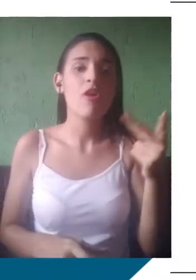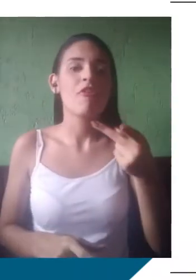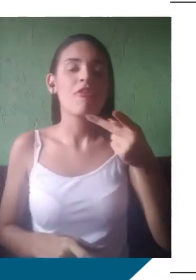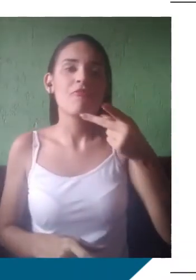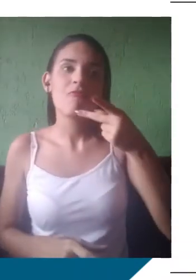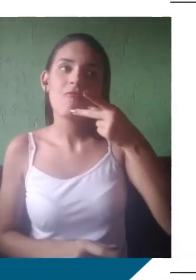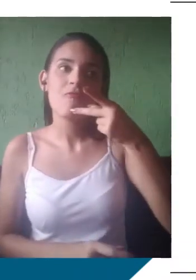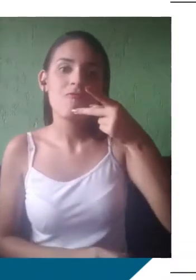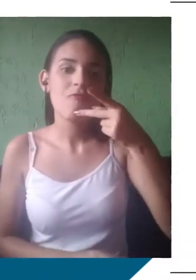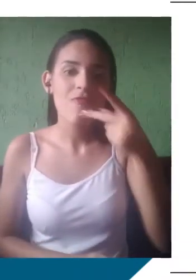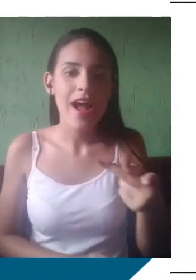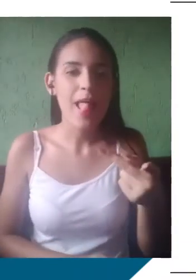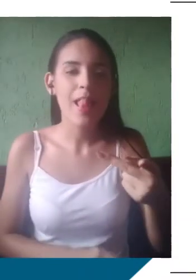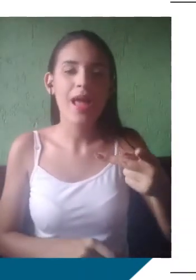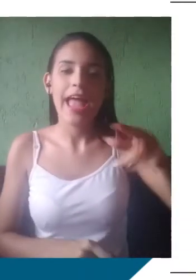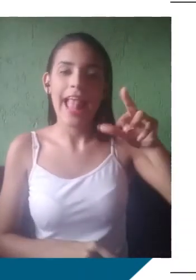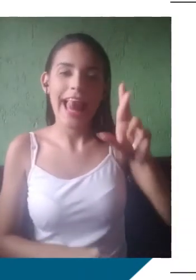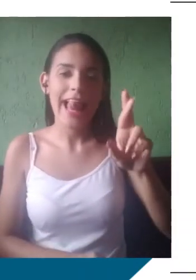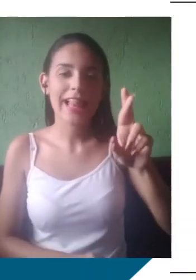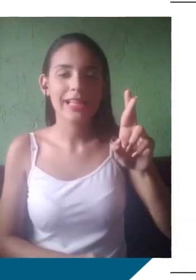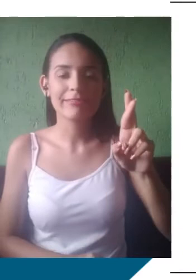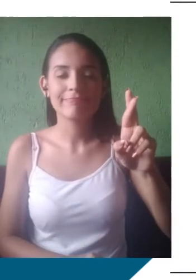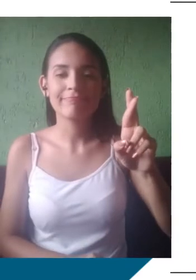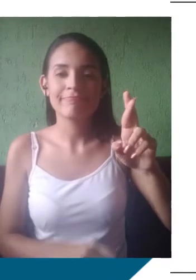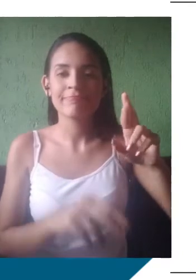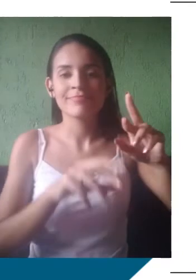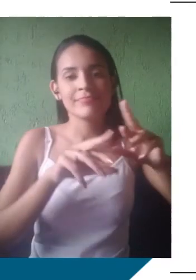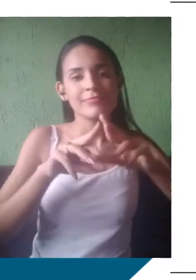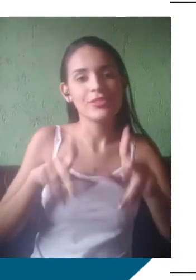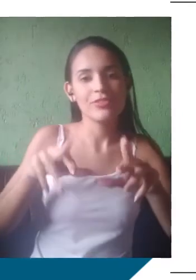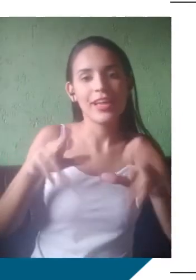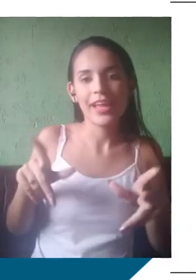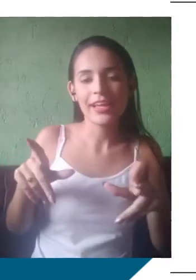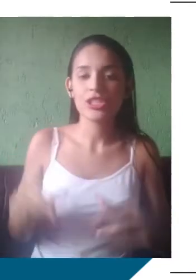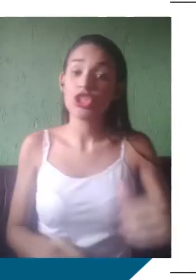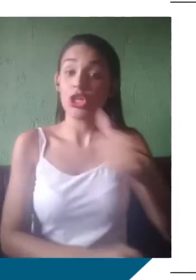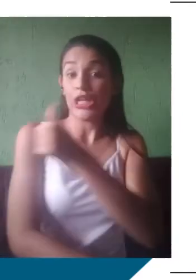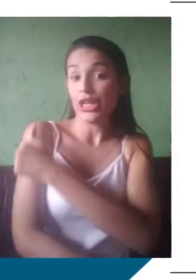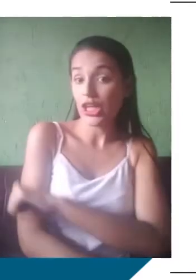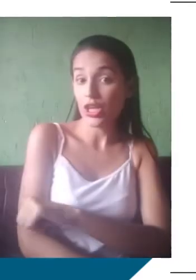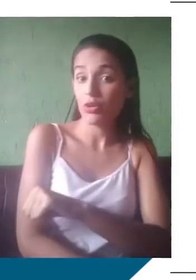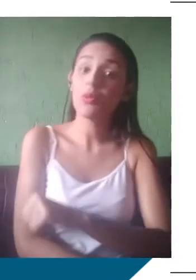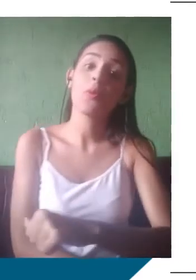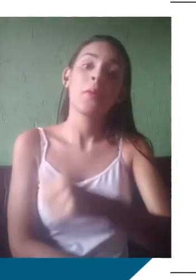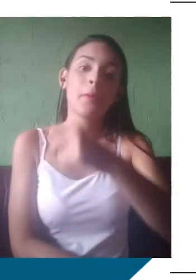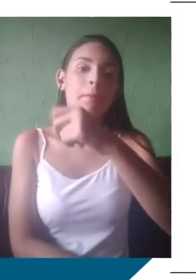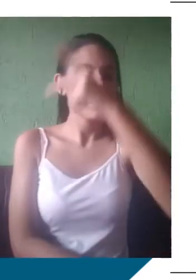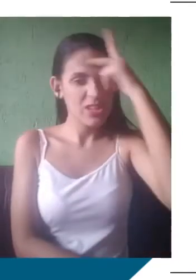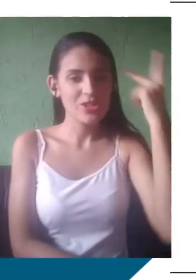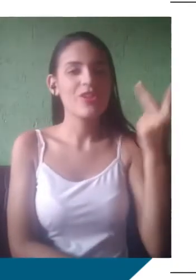vai ser como porta. Em outras, vai ser porta. Em outras, porta. Então,